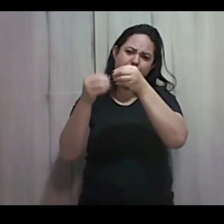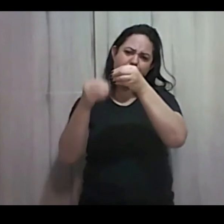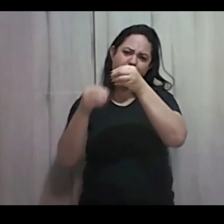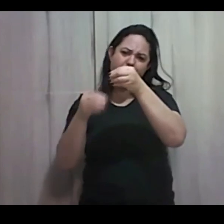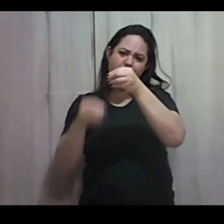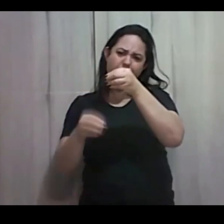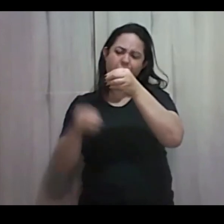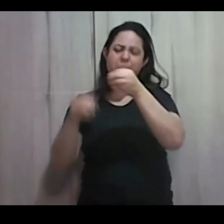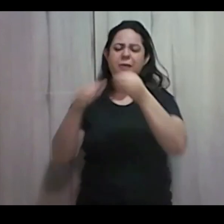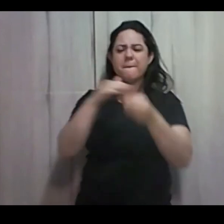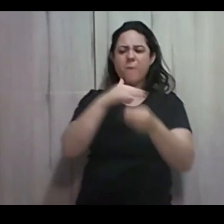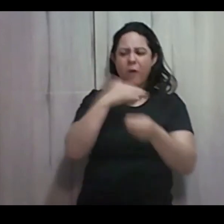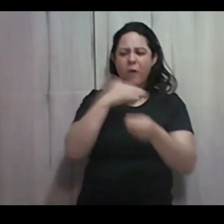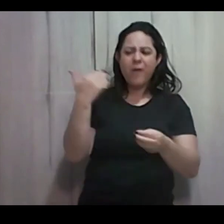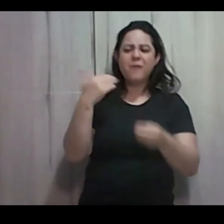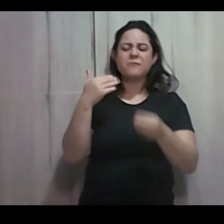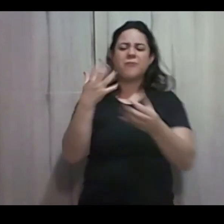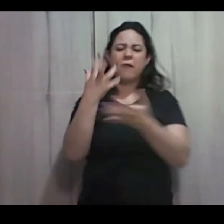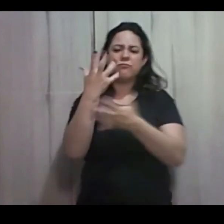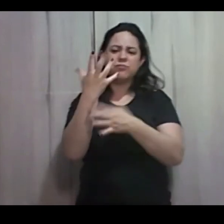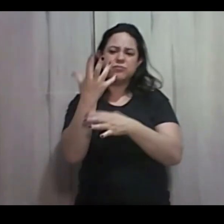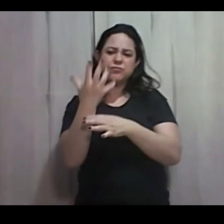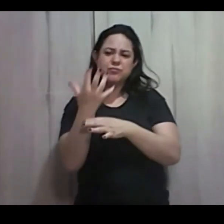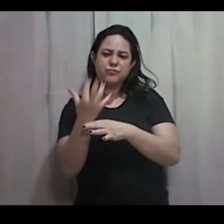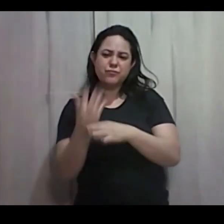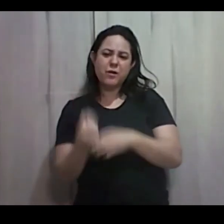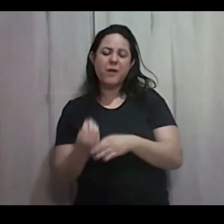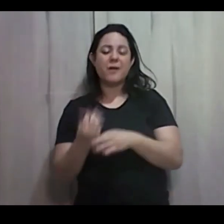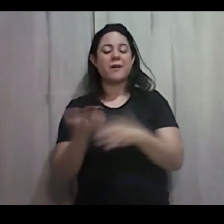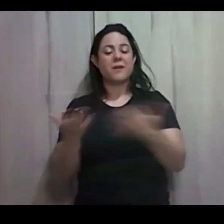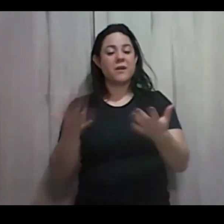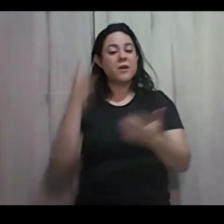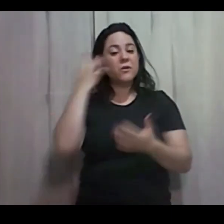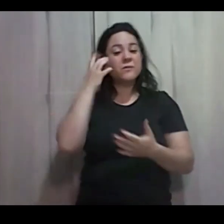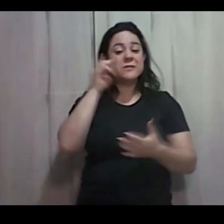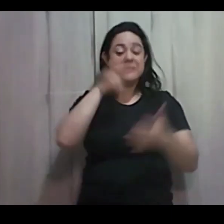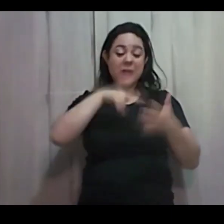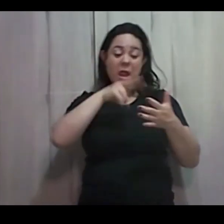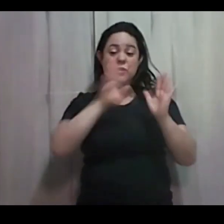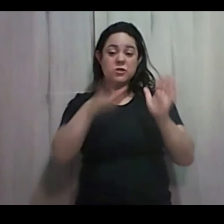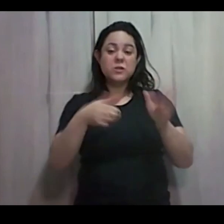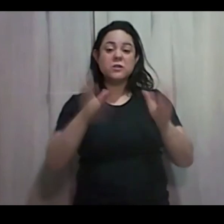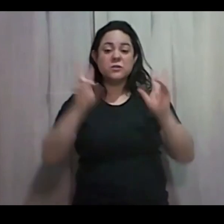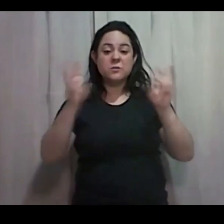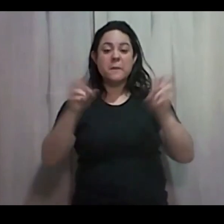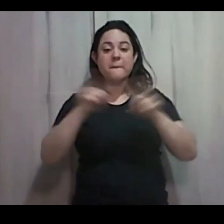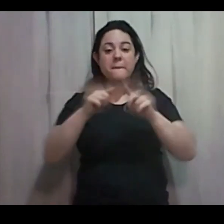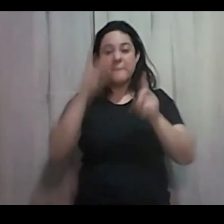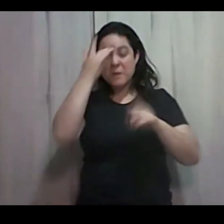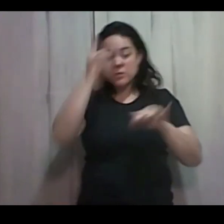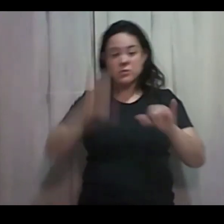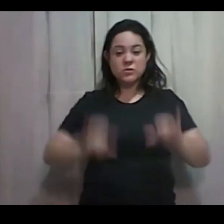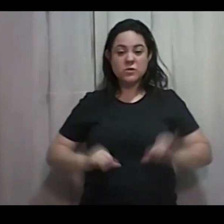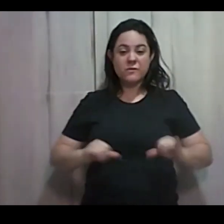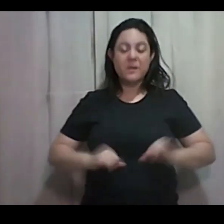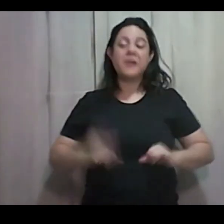E isso é incrível Eu não sei se você já leu Sobre isso Mas pessoas que estão Em sofrimento Que estão doentes Elas têm uma